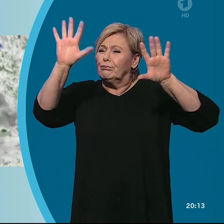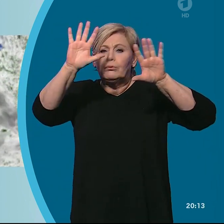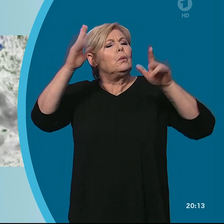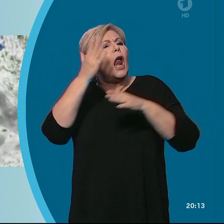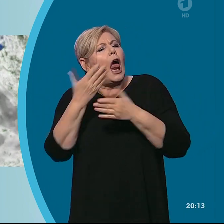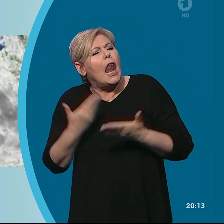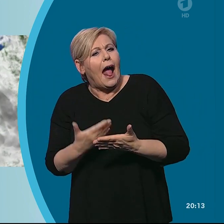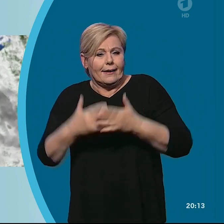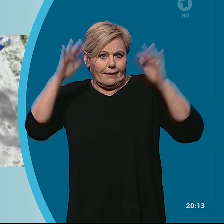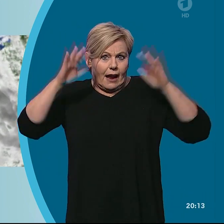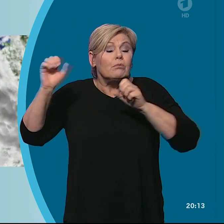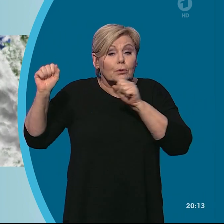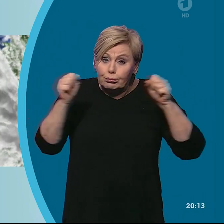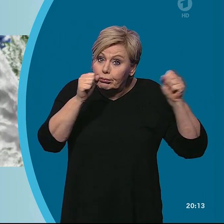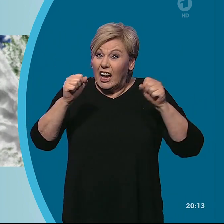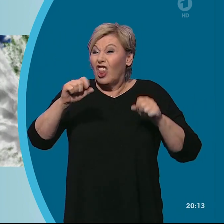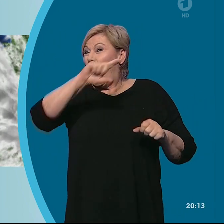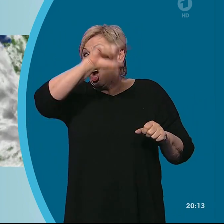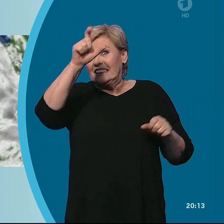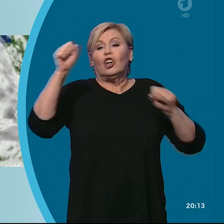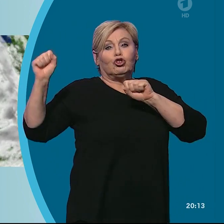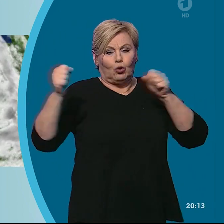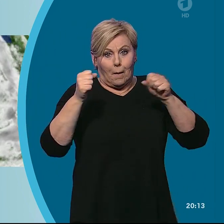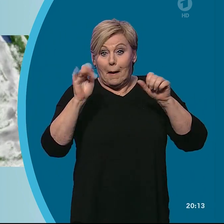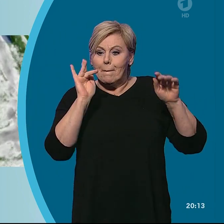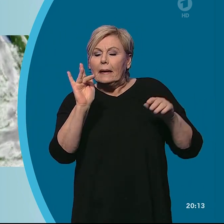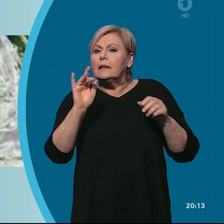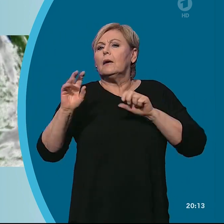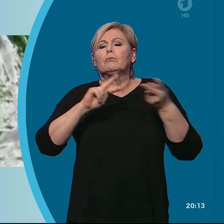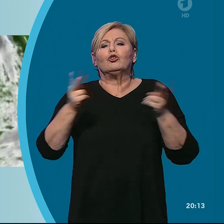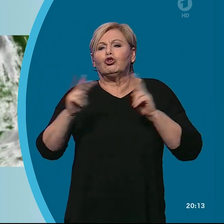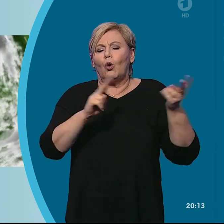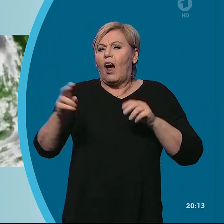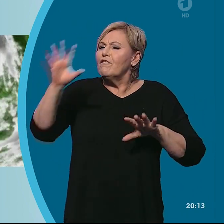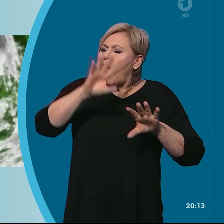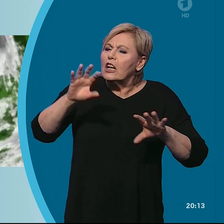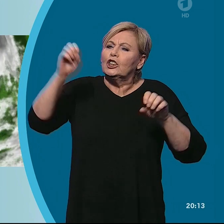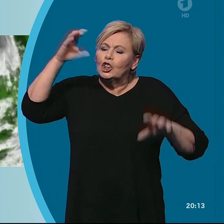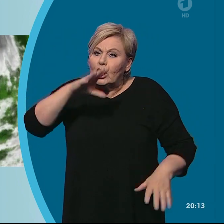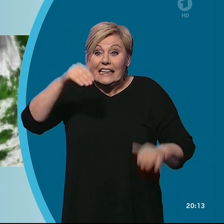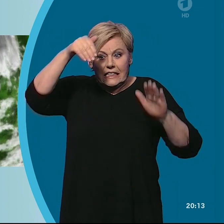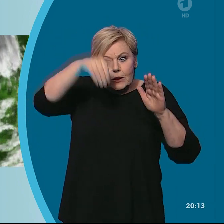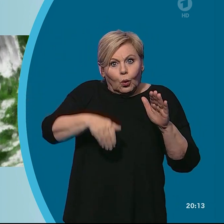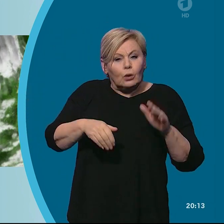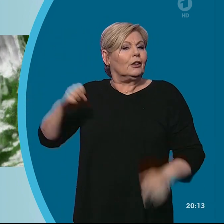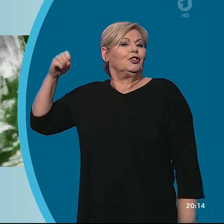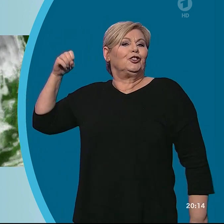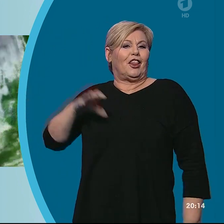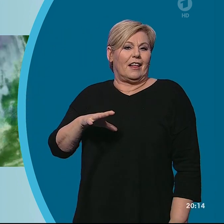dabei windig mit Sturmböen an der Nordsee. In der Mitte gibt es eine Mischung aus Wolken und Sonne, die im Süden oft ungestört scheint. Heute Nacht